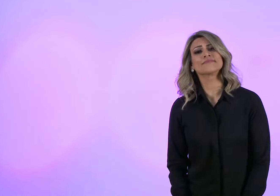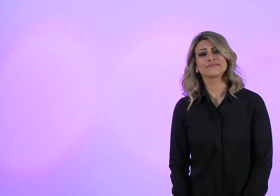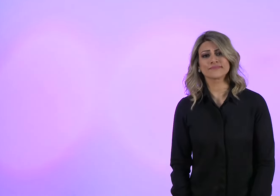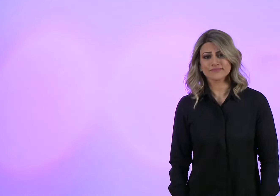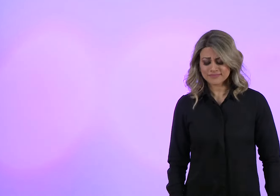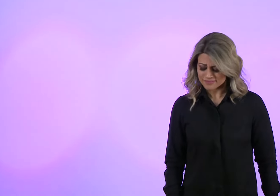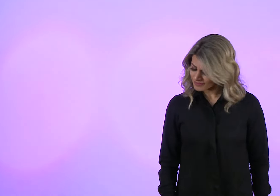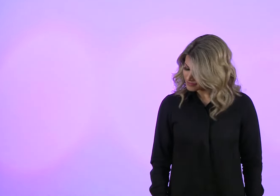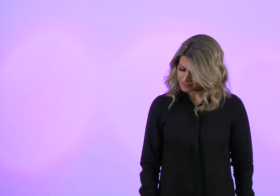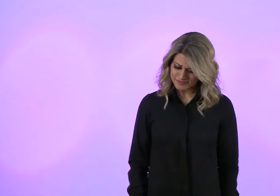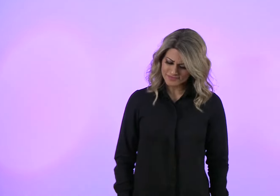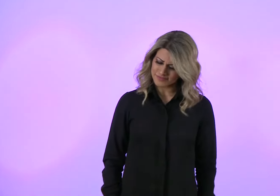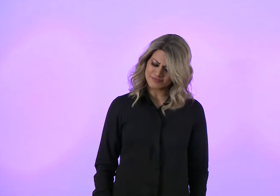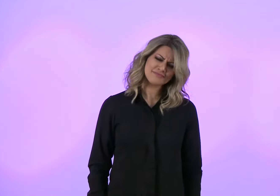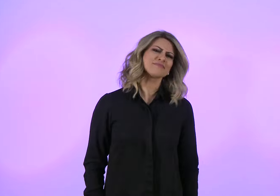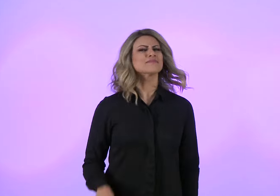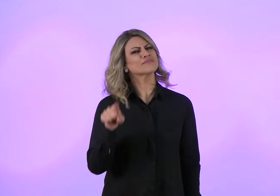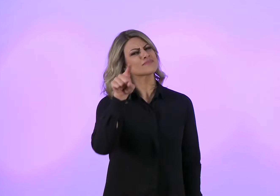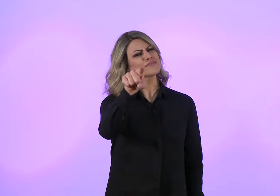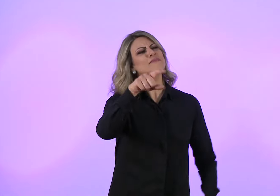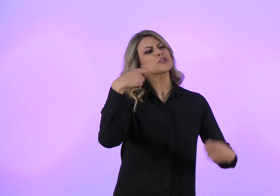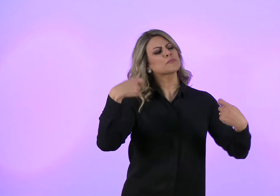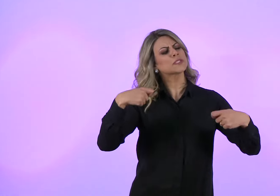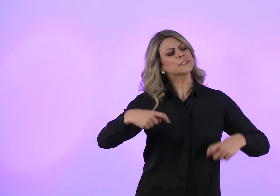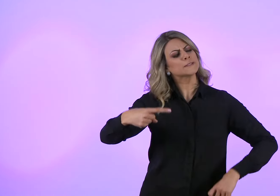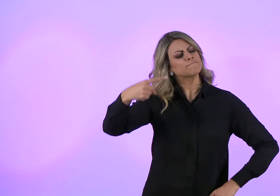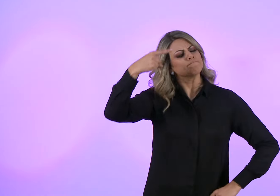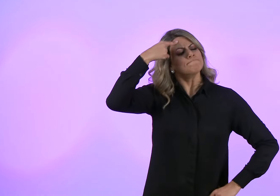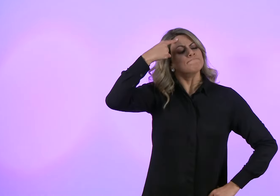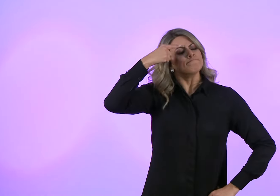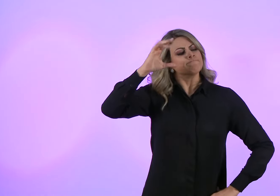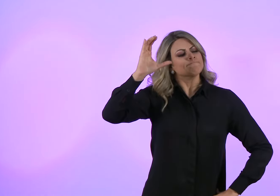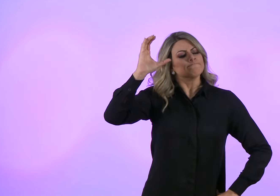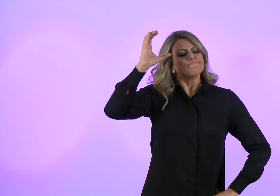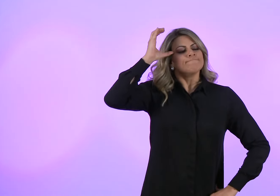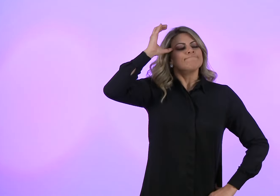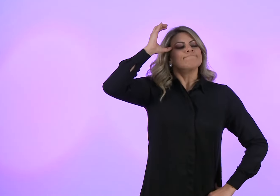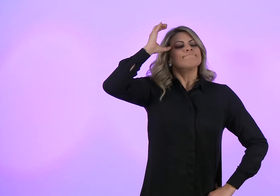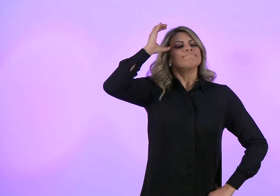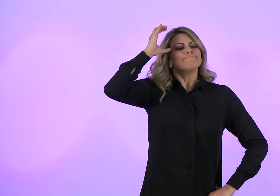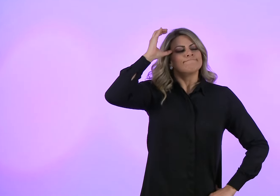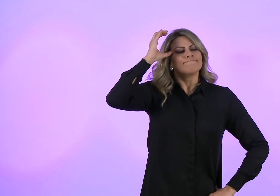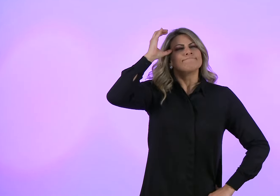Põe a mão da sua consciência